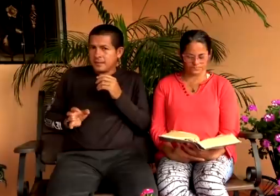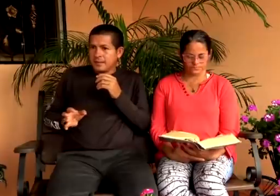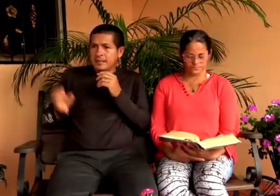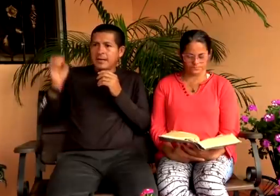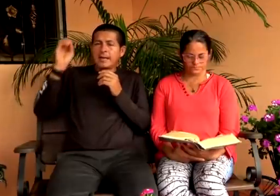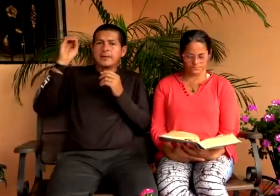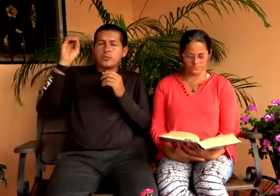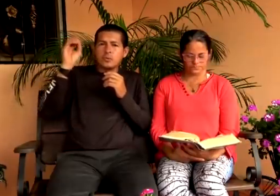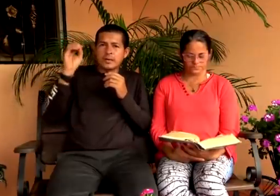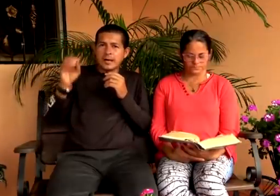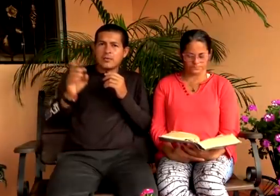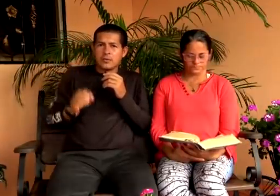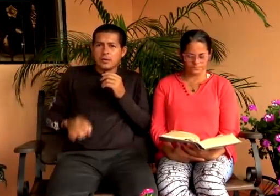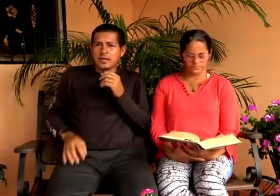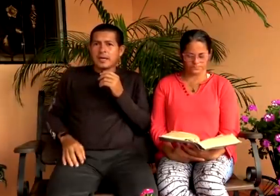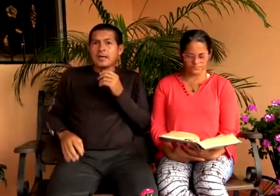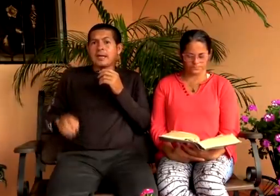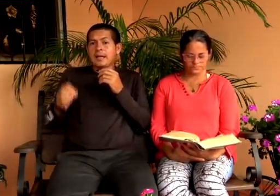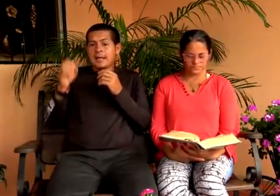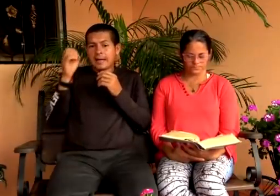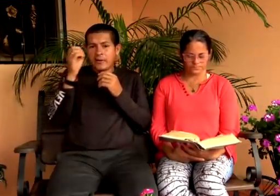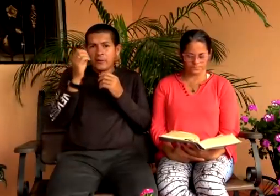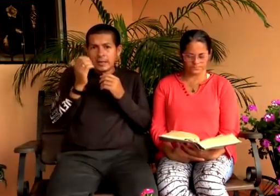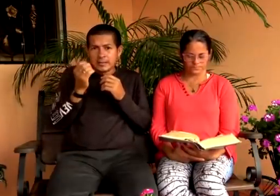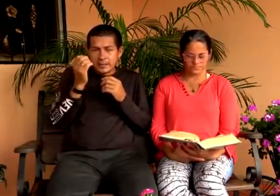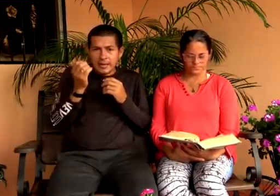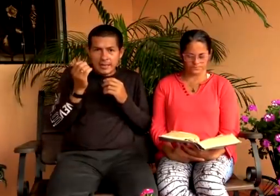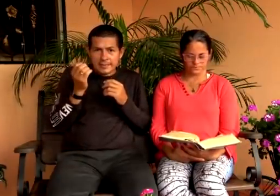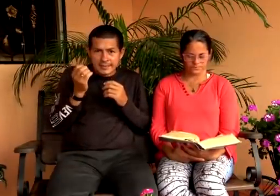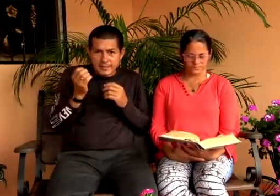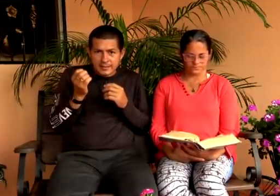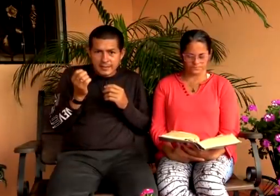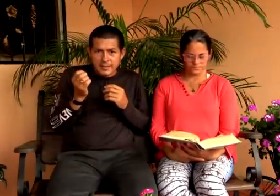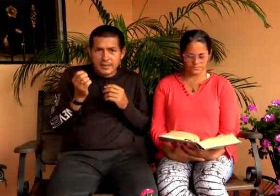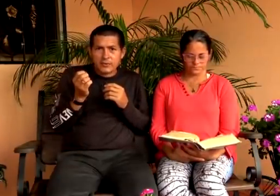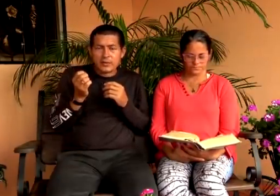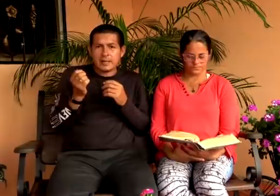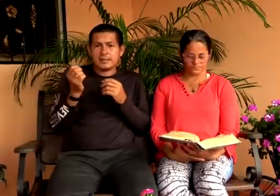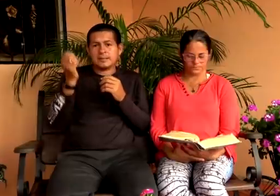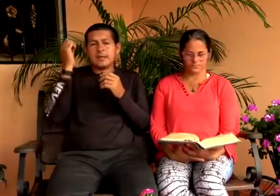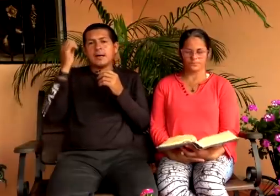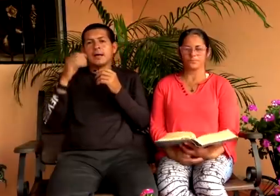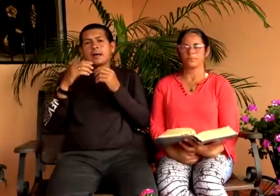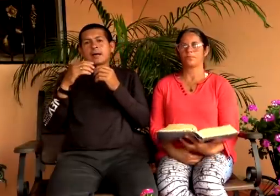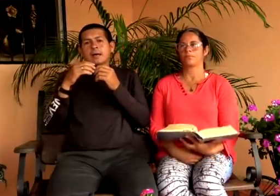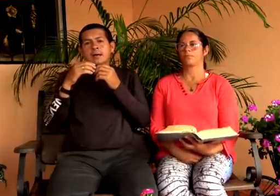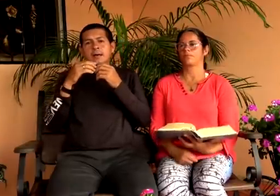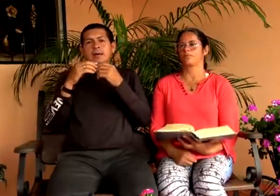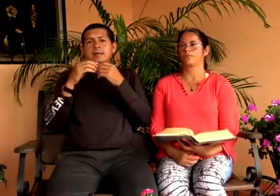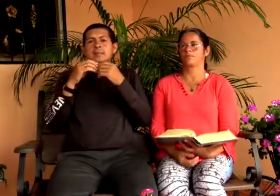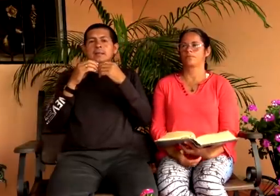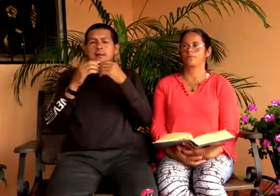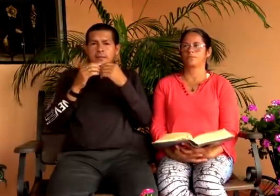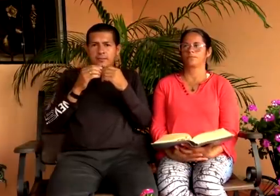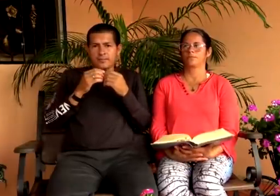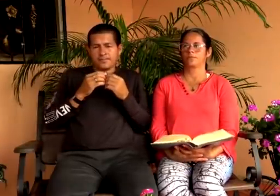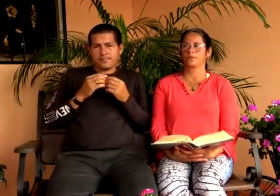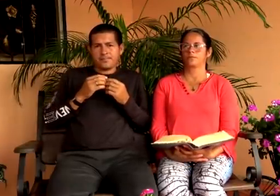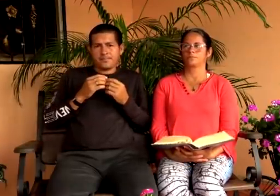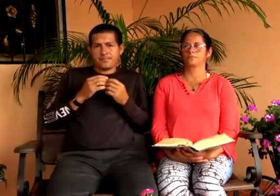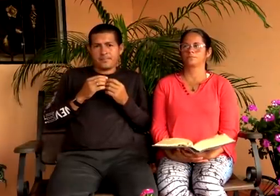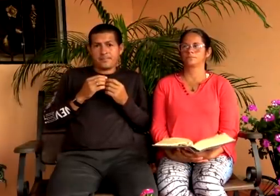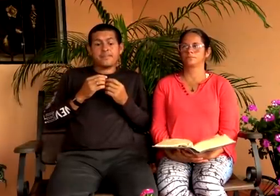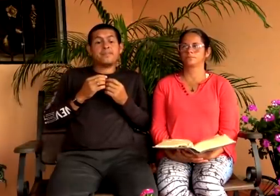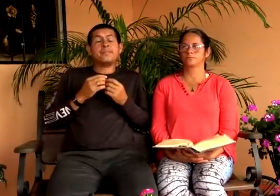adelante, les ha inculcado que la Eucaristía, la Santa Eucaristía es el diablo.